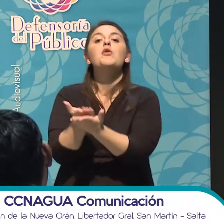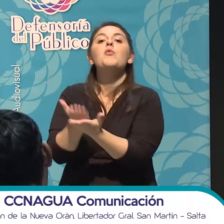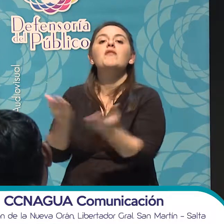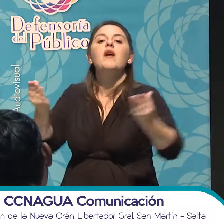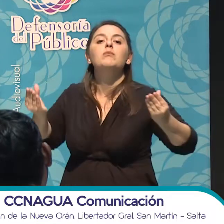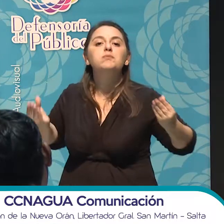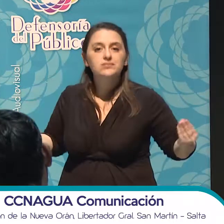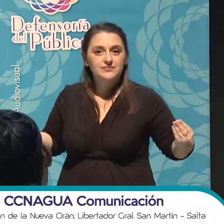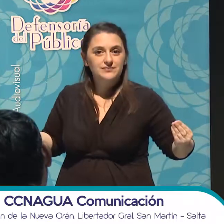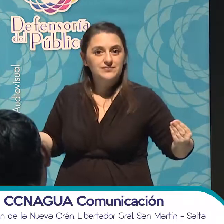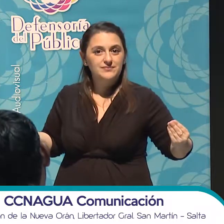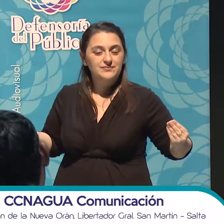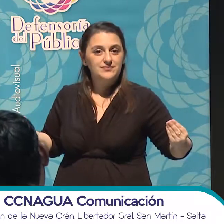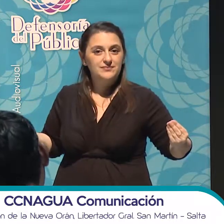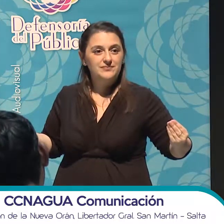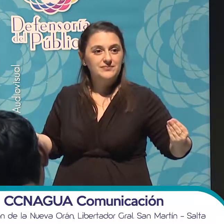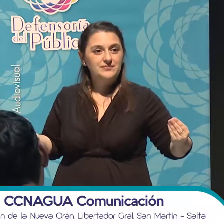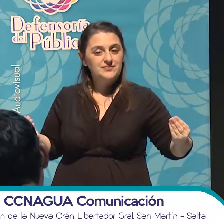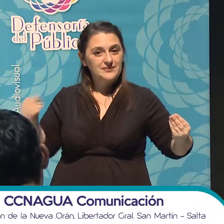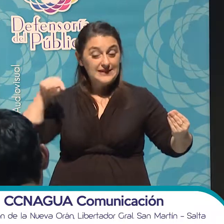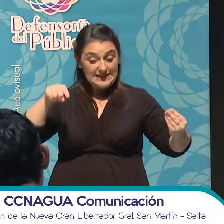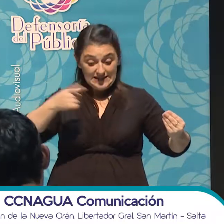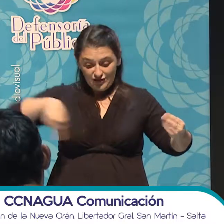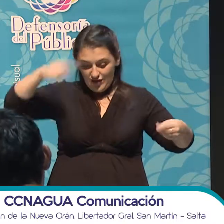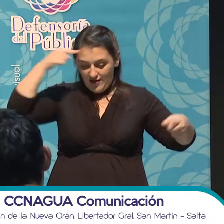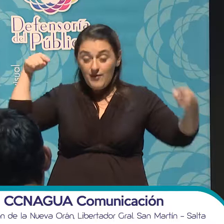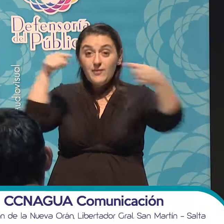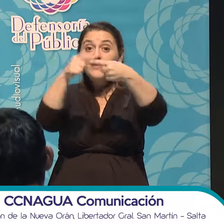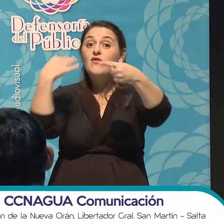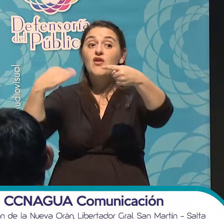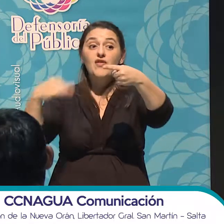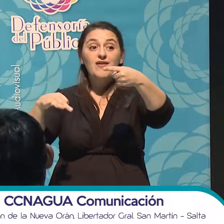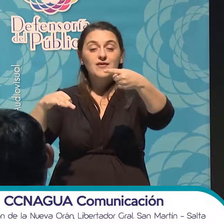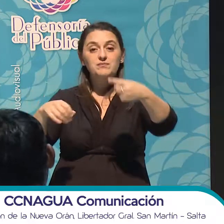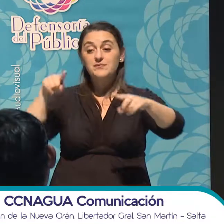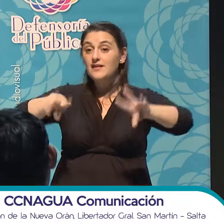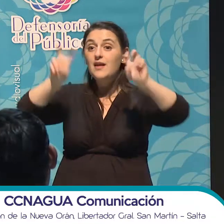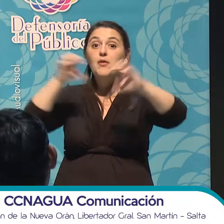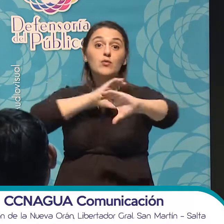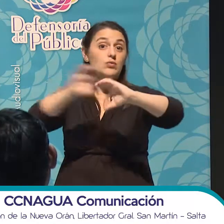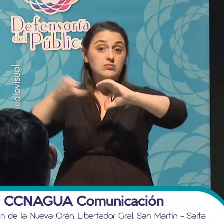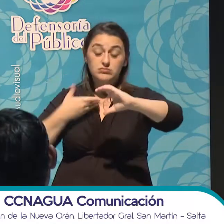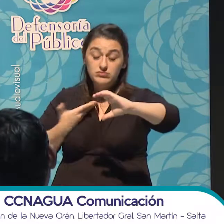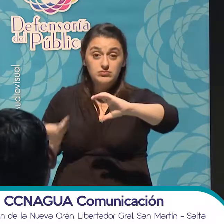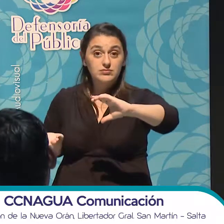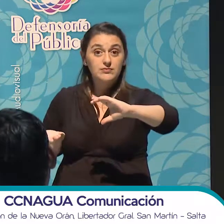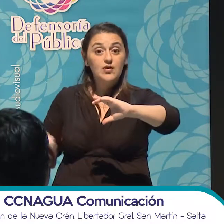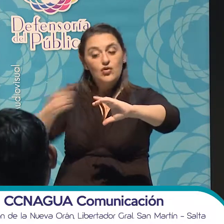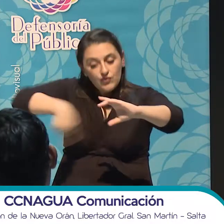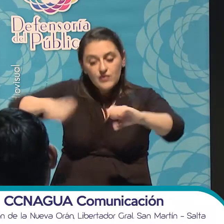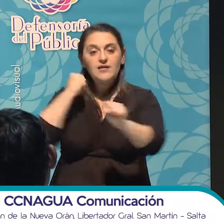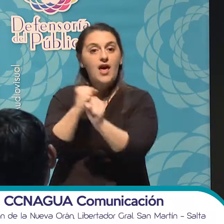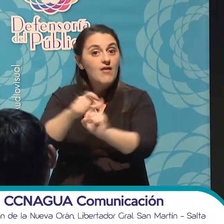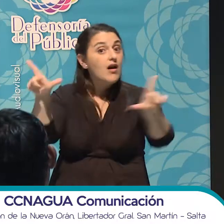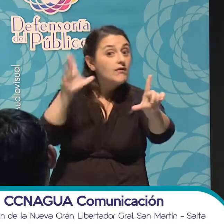es desafíos que tenemos que plantearnos nosotros como comunicadores, como trabajadores de los